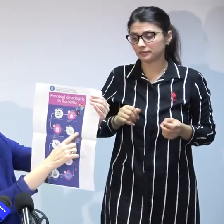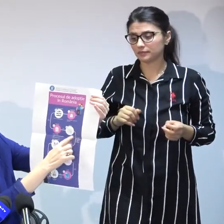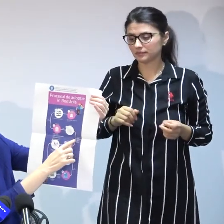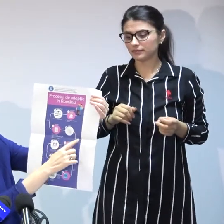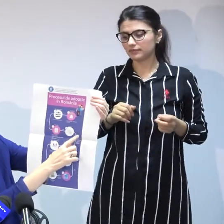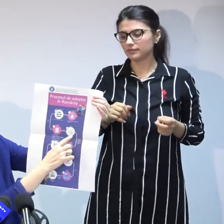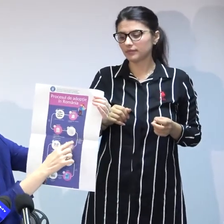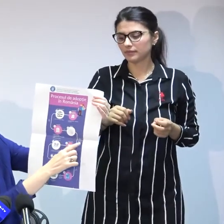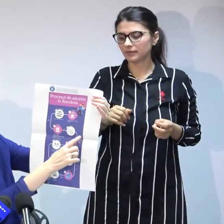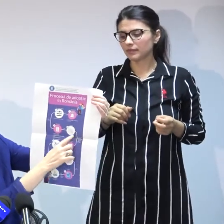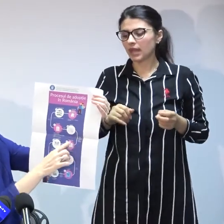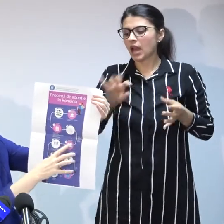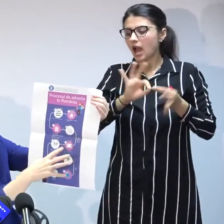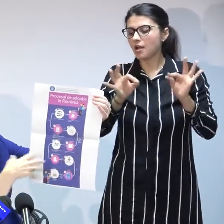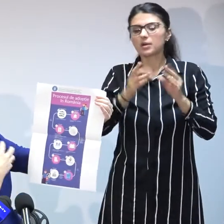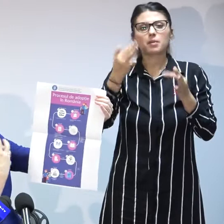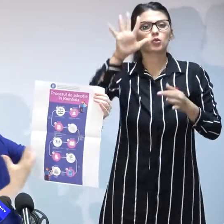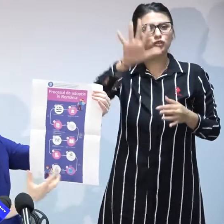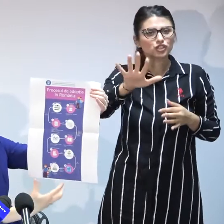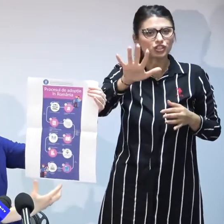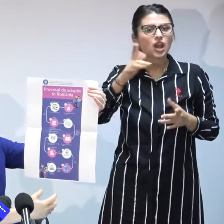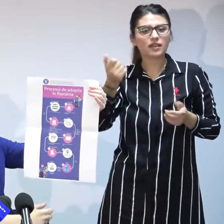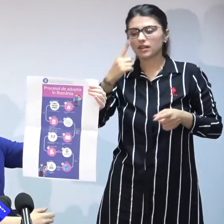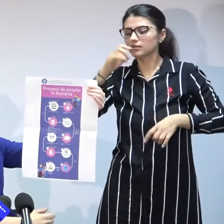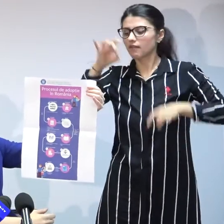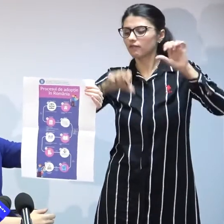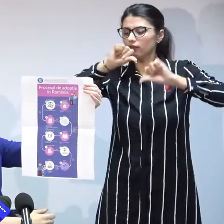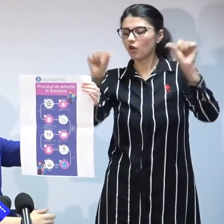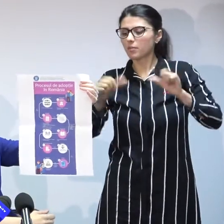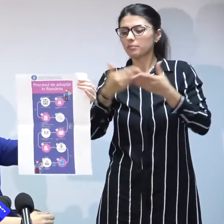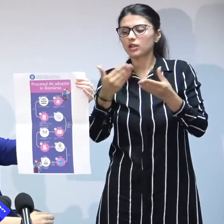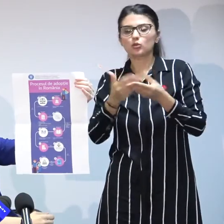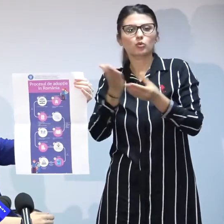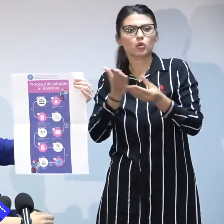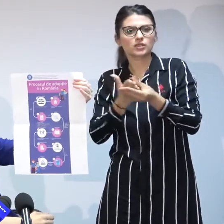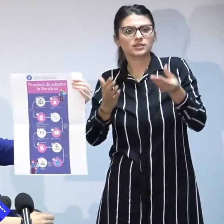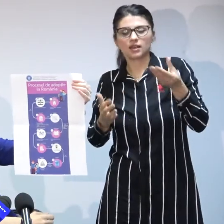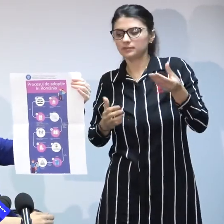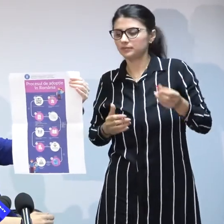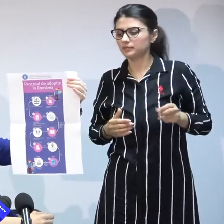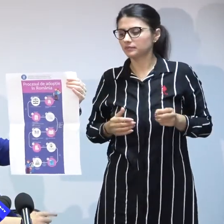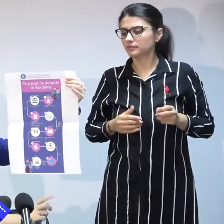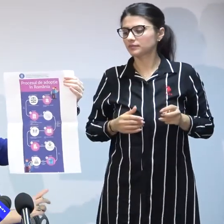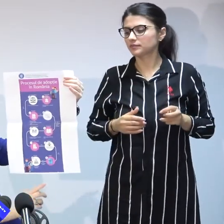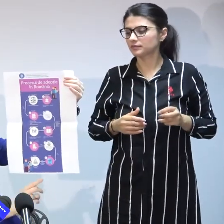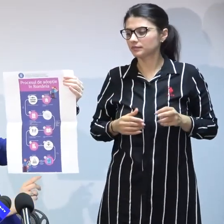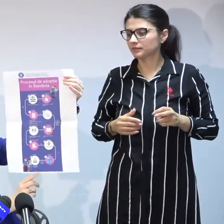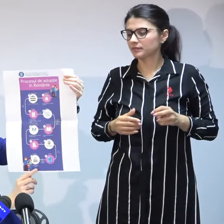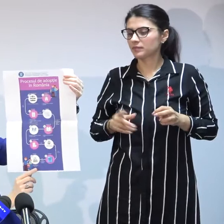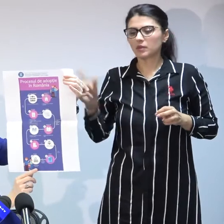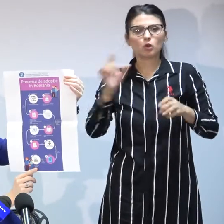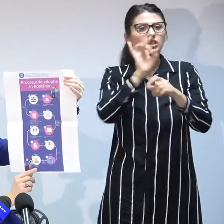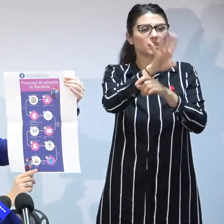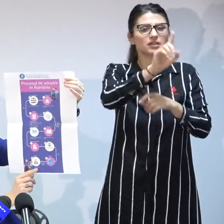acest punct adică la momentul în care se identifică un copil pentru părinte vi-l pot transmite și pe